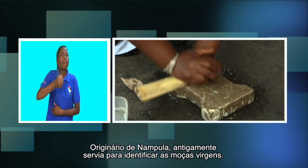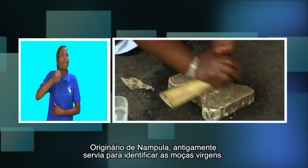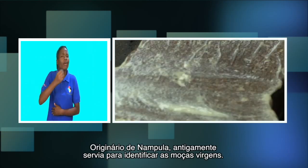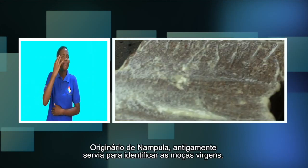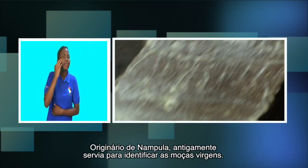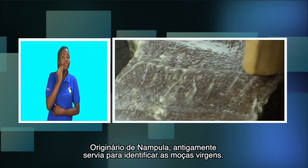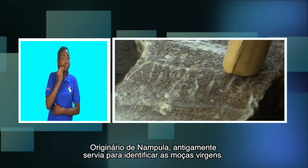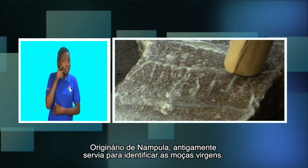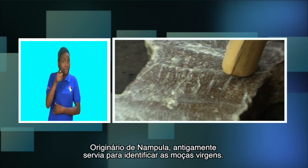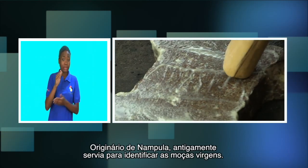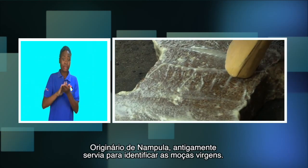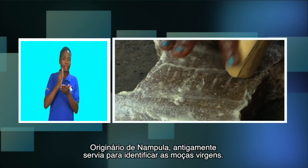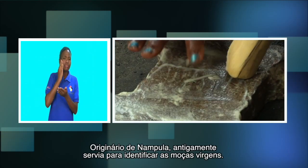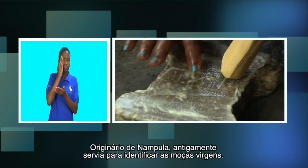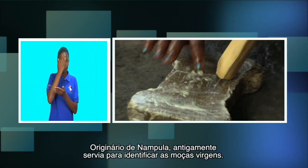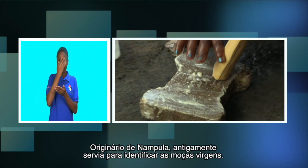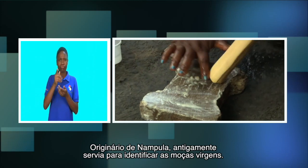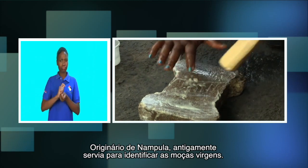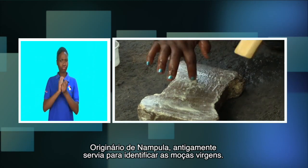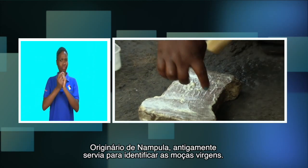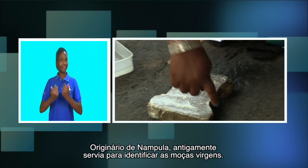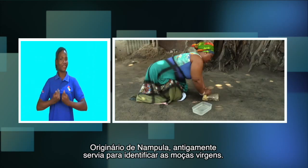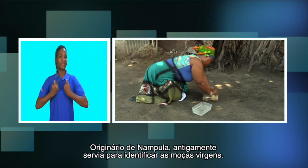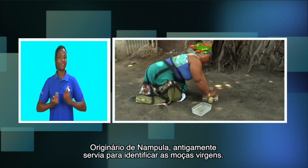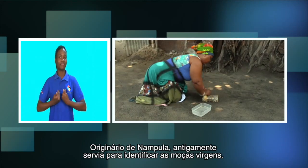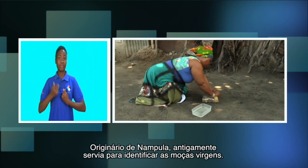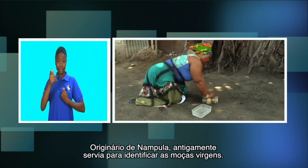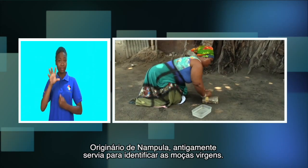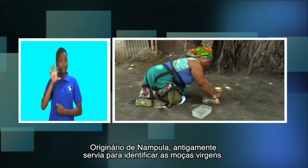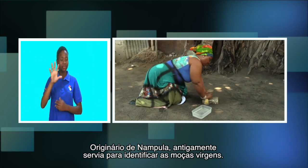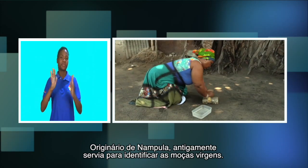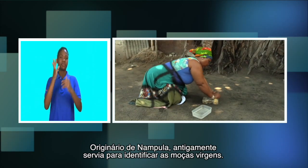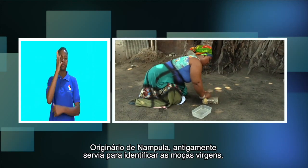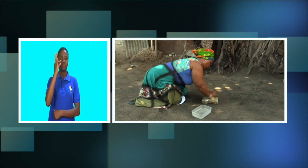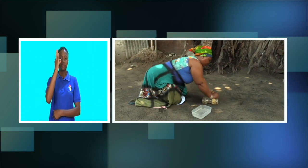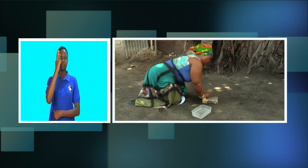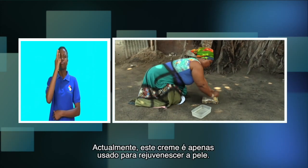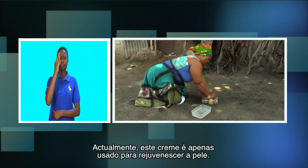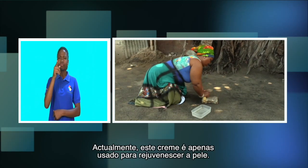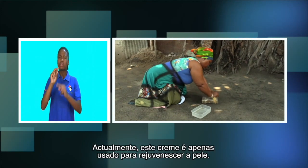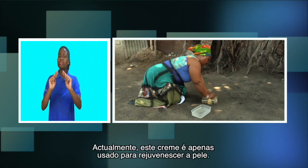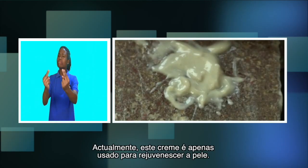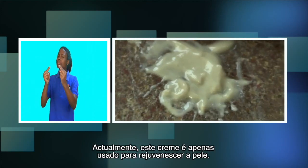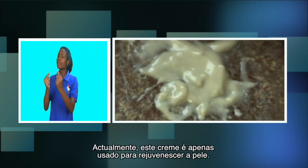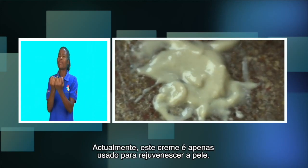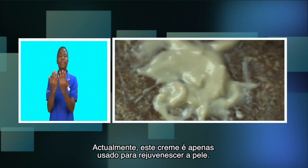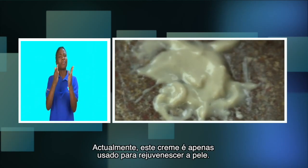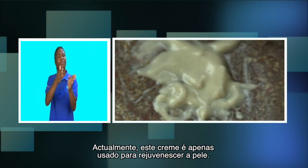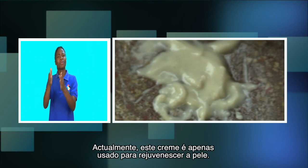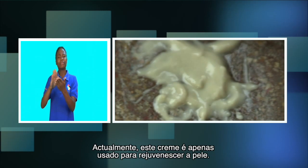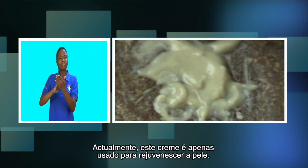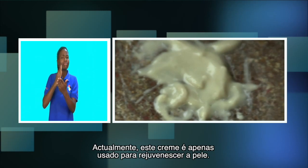Originária de Nampula, antigamente servia para identificar as moças virgens. Atualmente, este